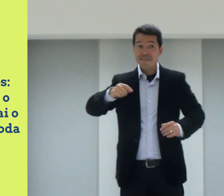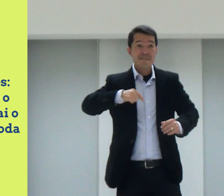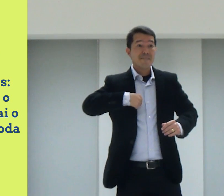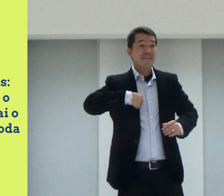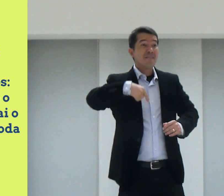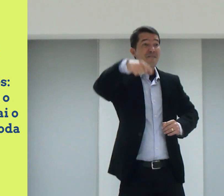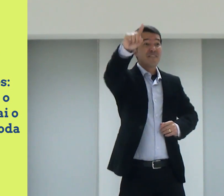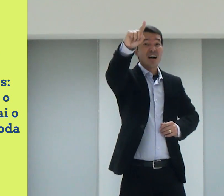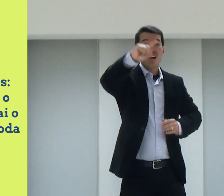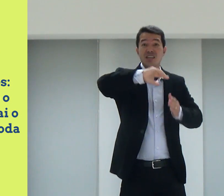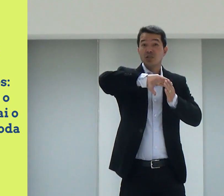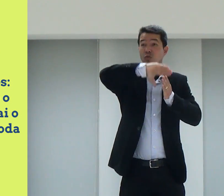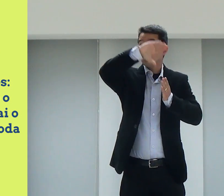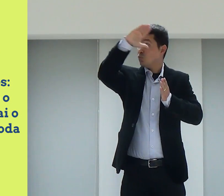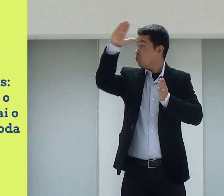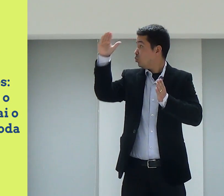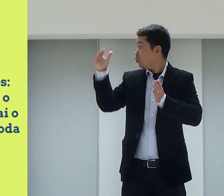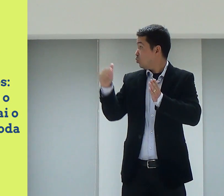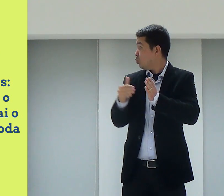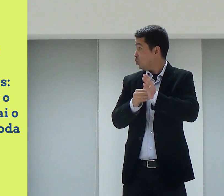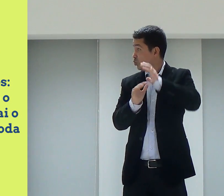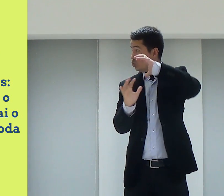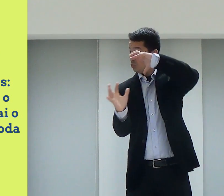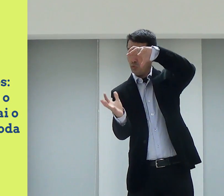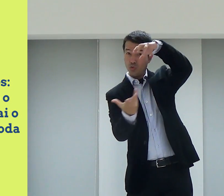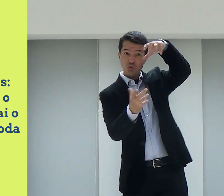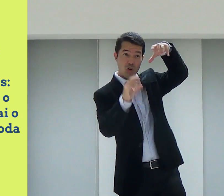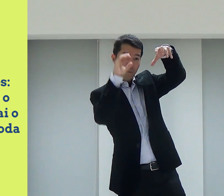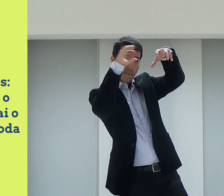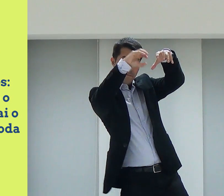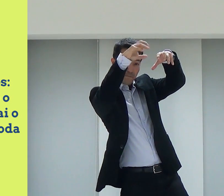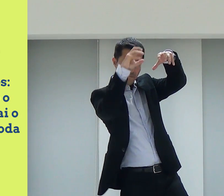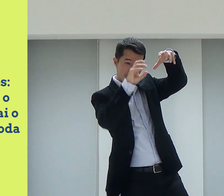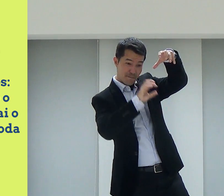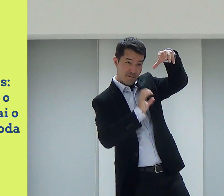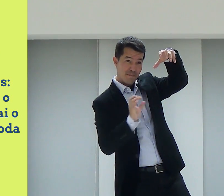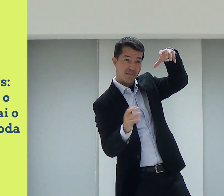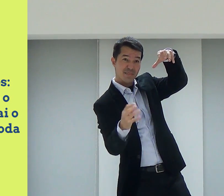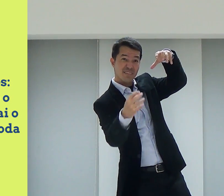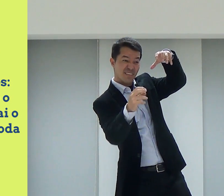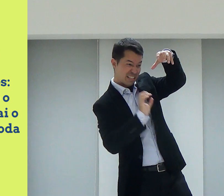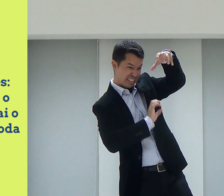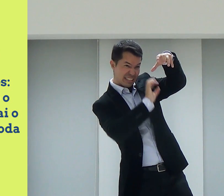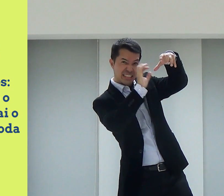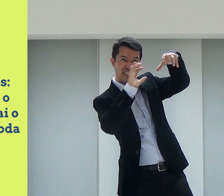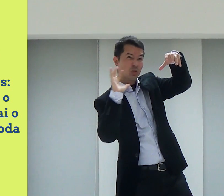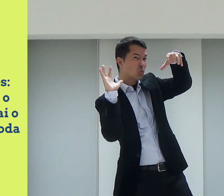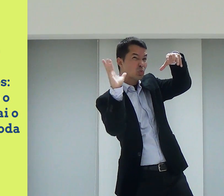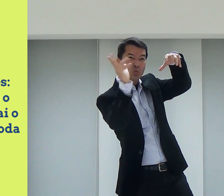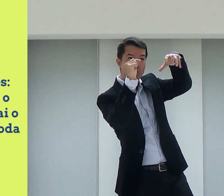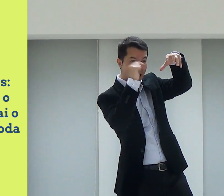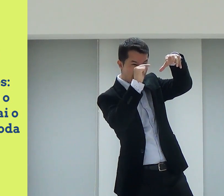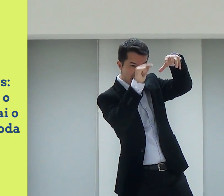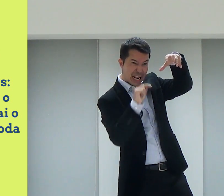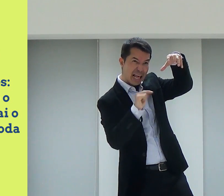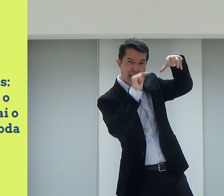disse-lhes, ele por todo o mundo, olha, todo mundo, todos os